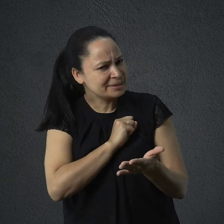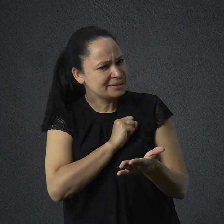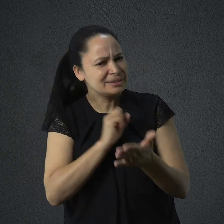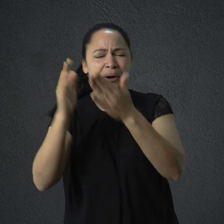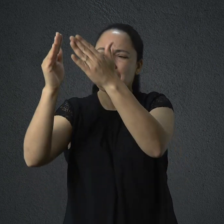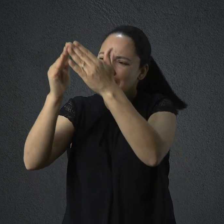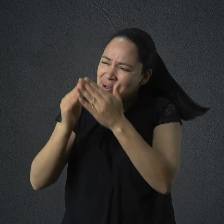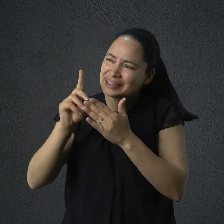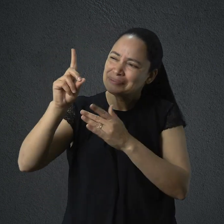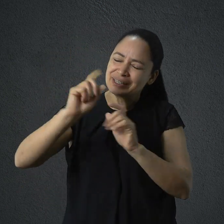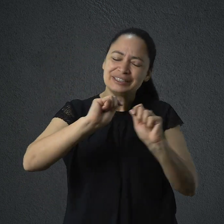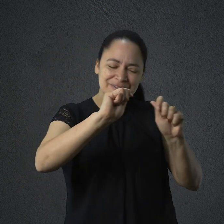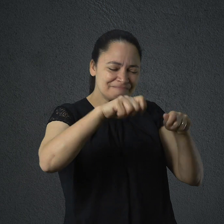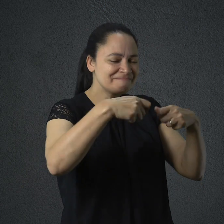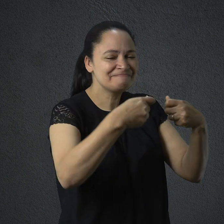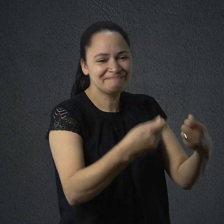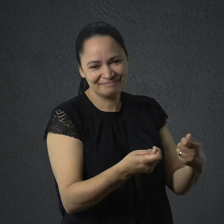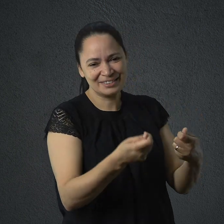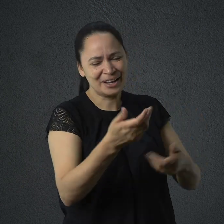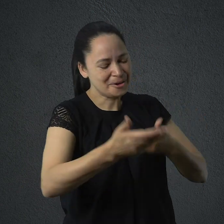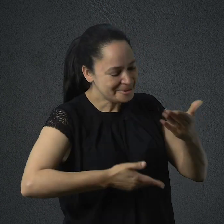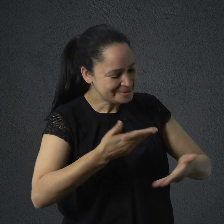Deus tem de sobra para compartilhá-lo com você.